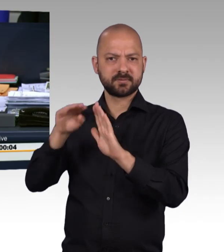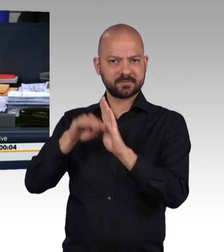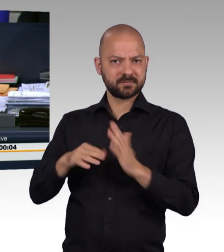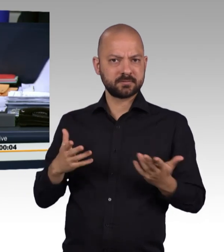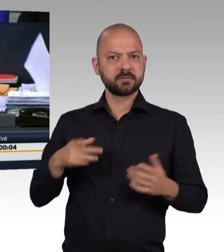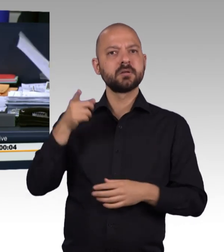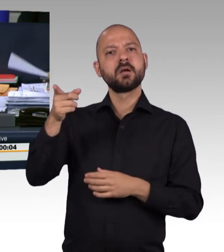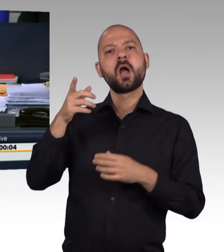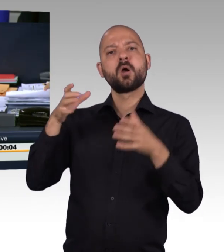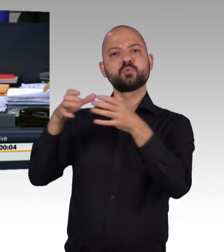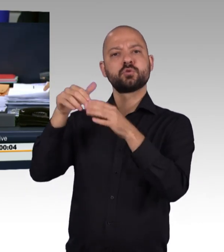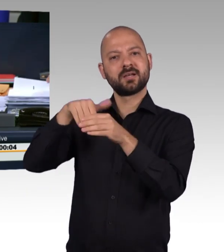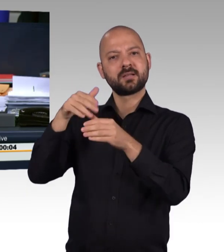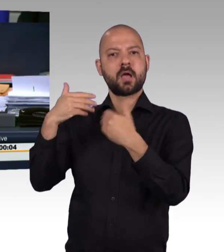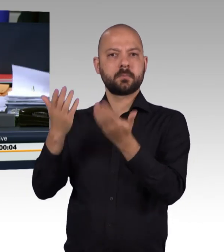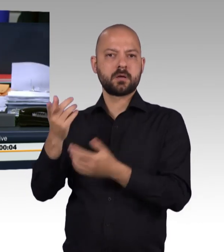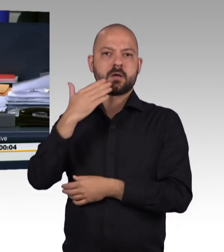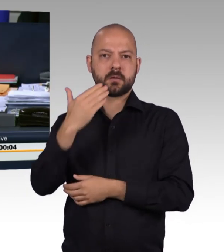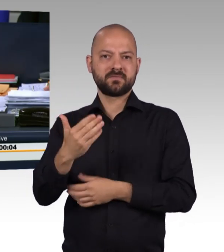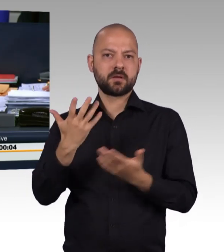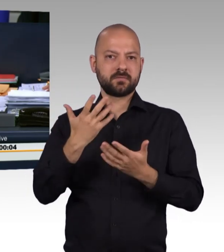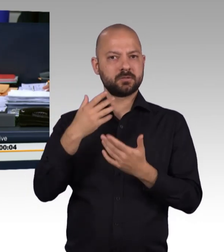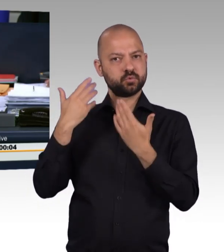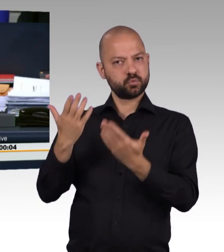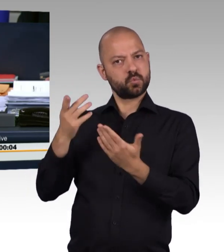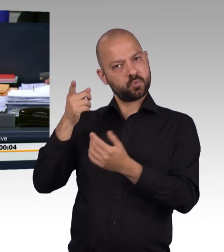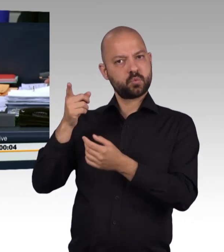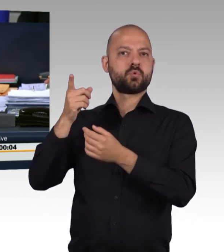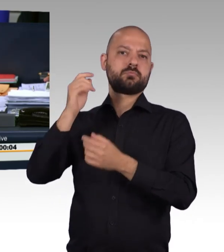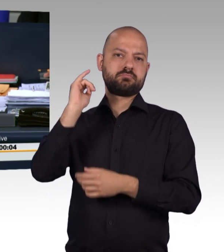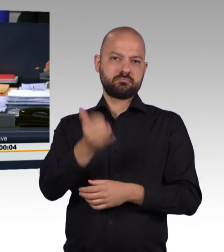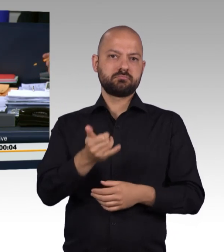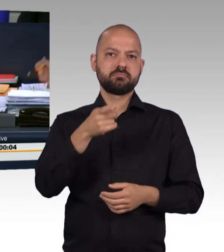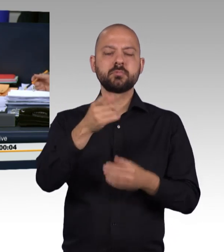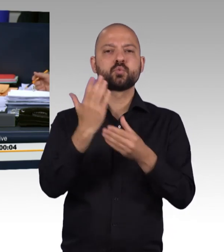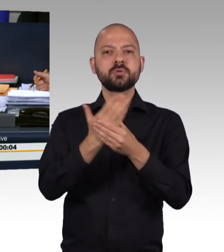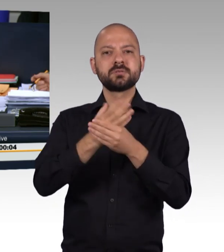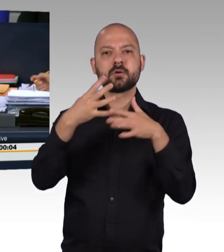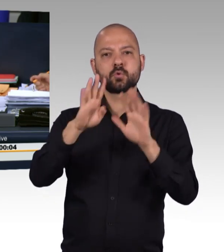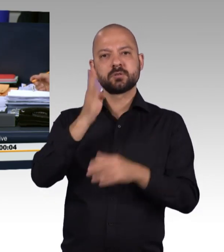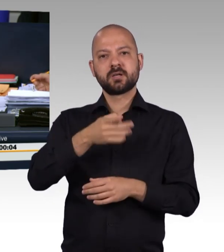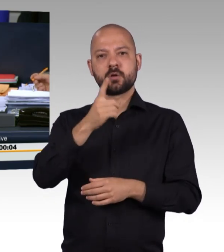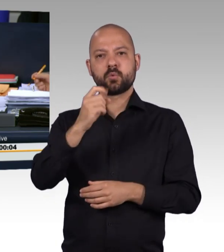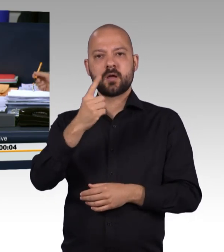in seiner Beschlussempfehlung, auf Drucksache 19-10114, den Gesetzentwurf der Fraktionen CDU, CSU, SPD, Drucksache 19-28